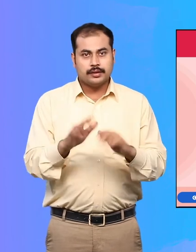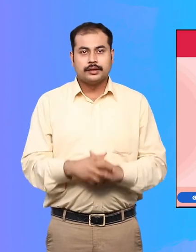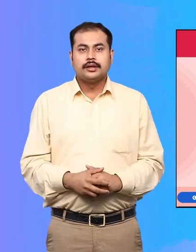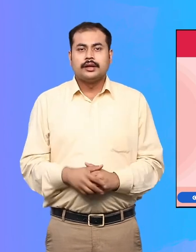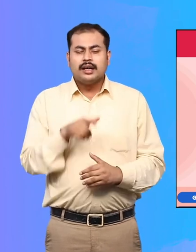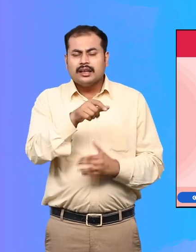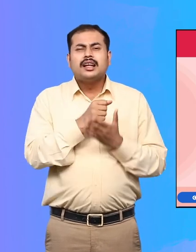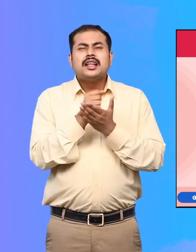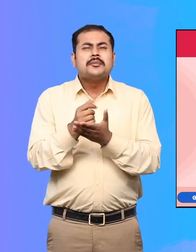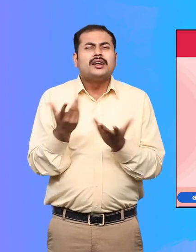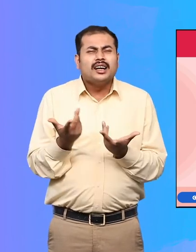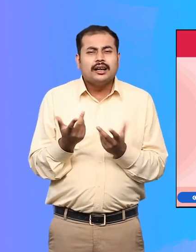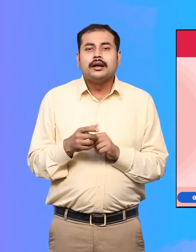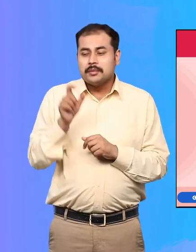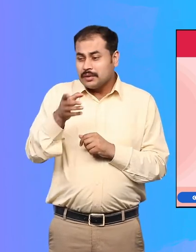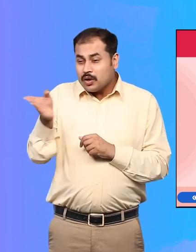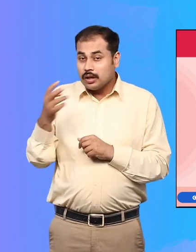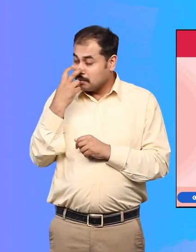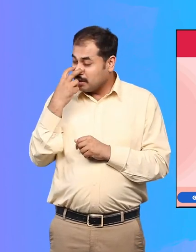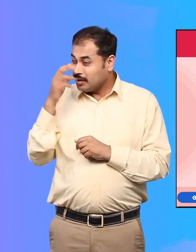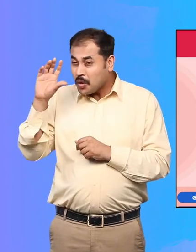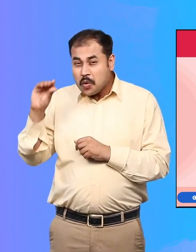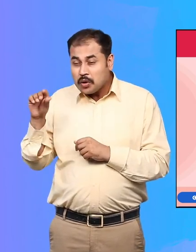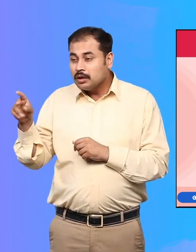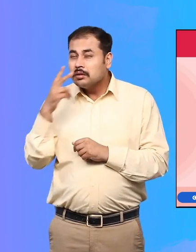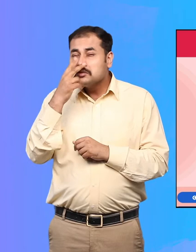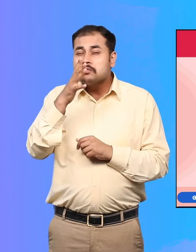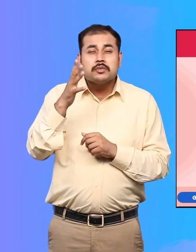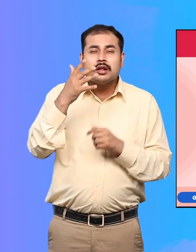इस सुविधा से कमजोर द्रिष्टी वाले व्यक्ति की मदद होती है